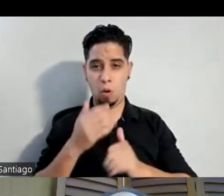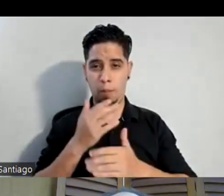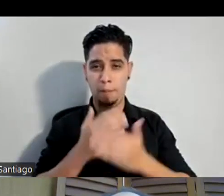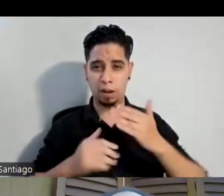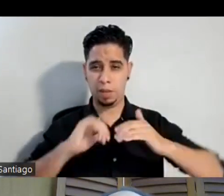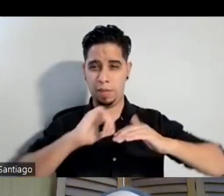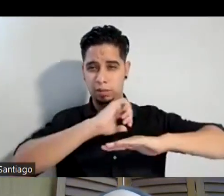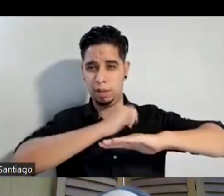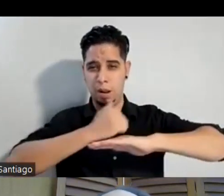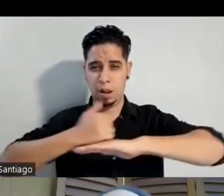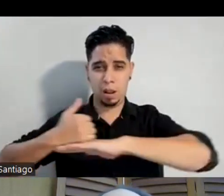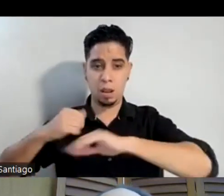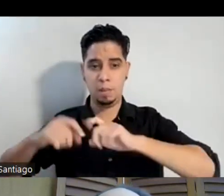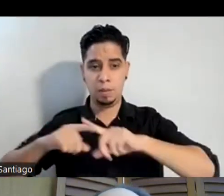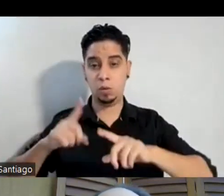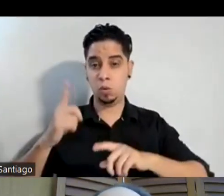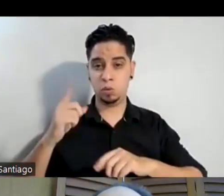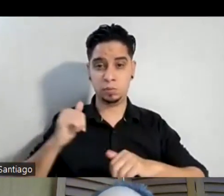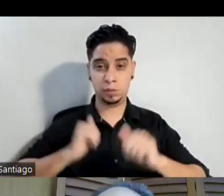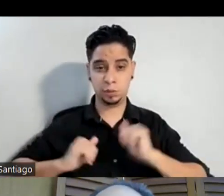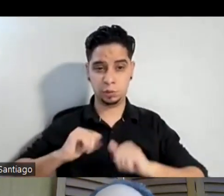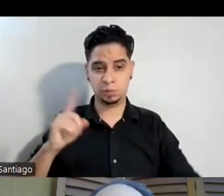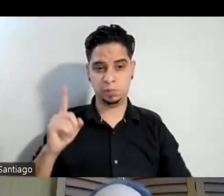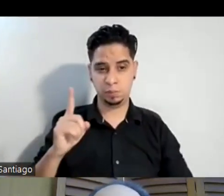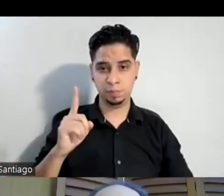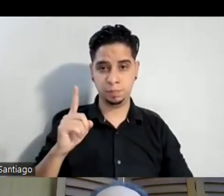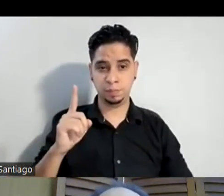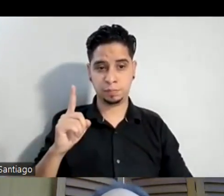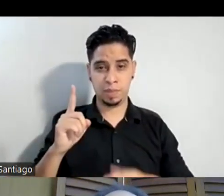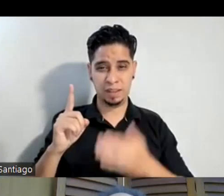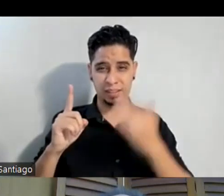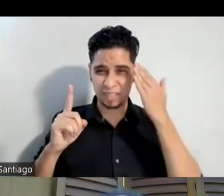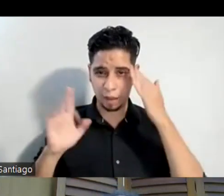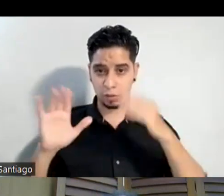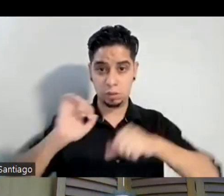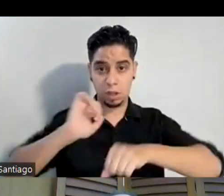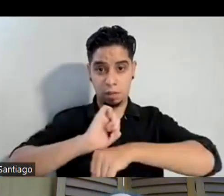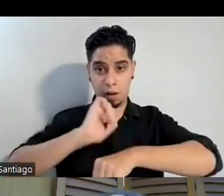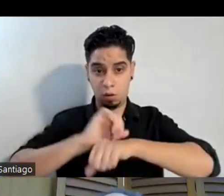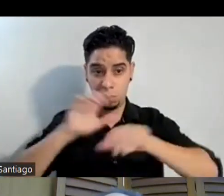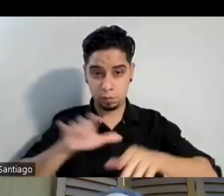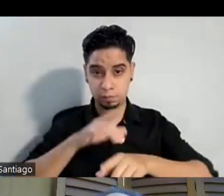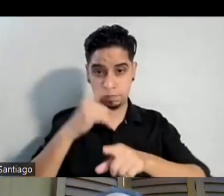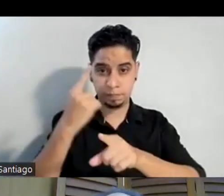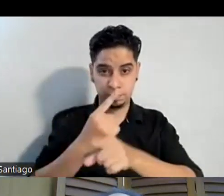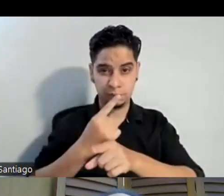hay un actor o una actriz que sabe su oficio y lo hace bien se va a destacar entonces